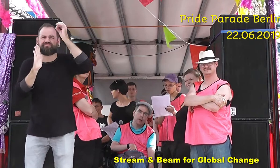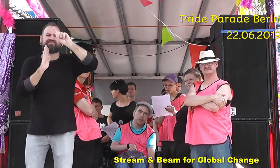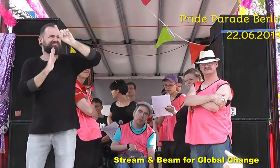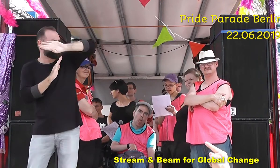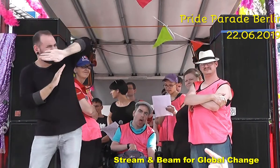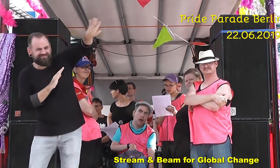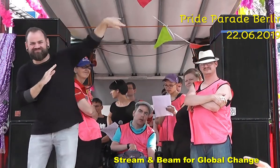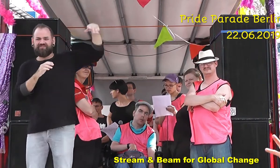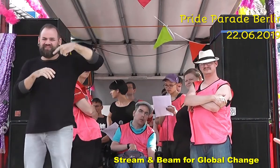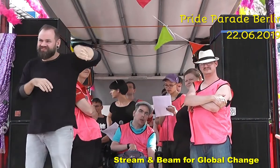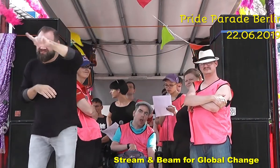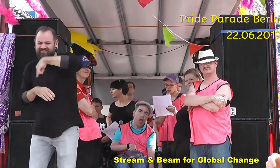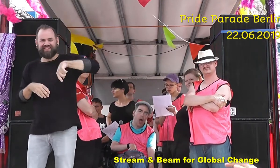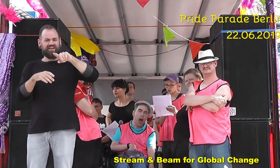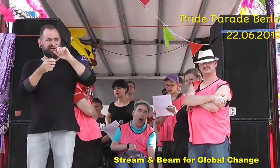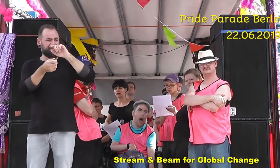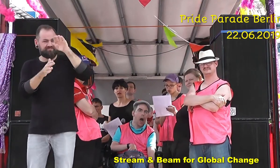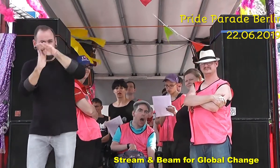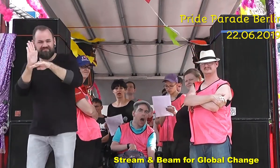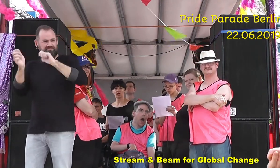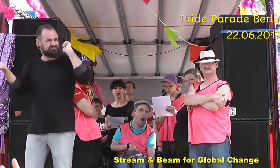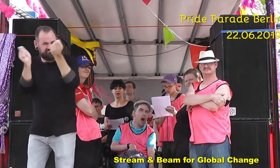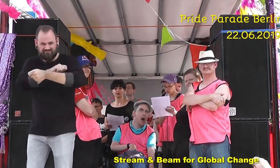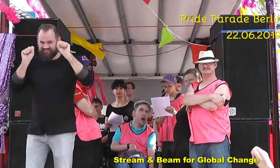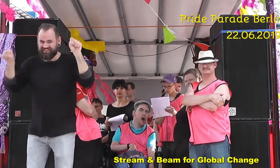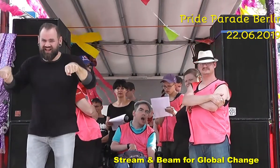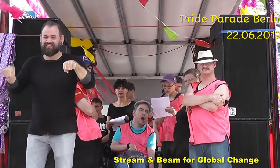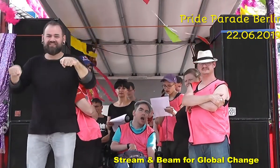ändern und beseitigen, wenn wir uns zusammentun.